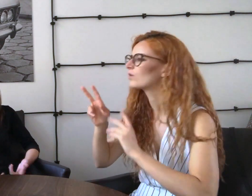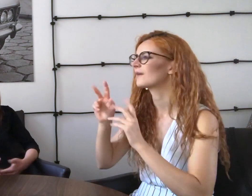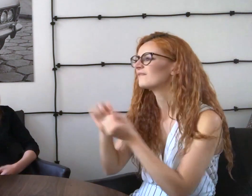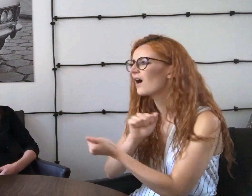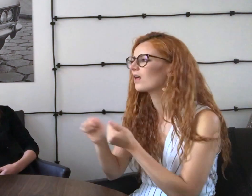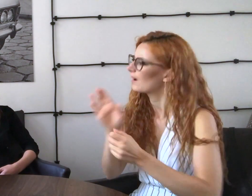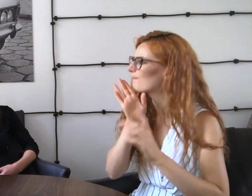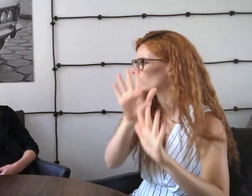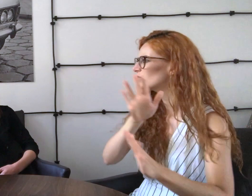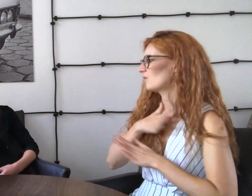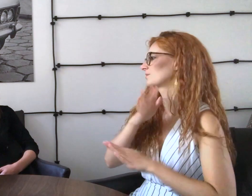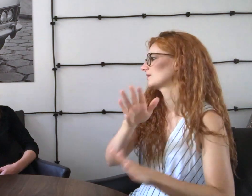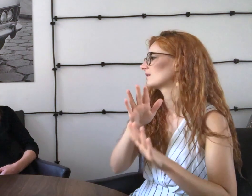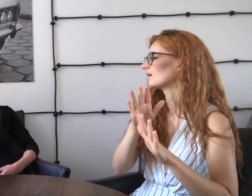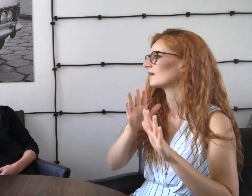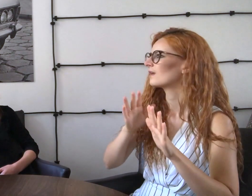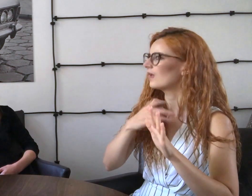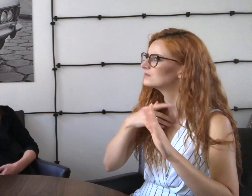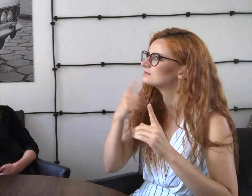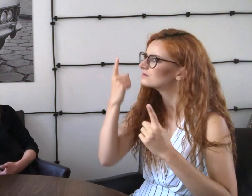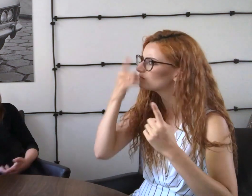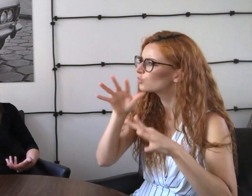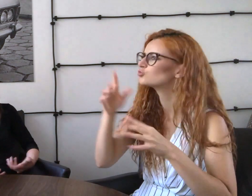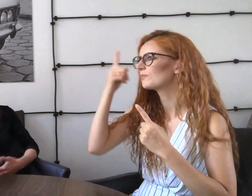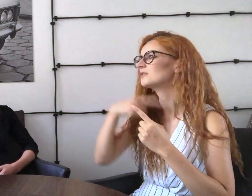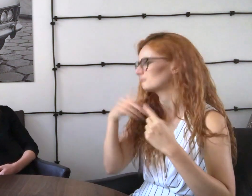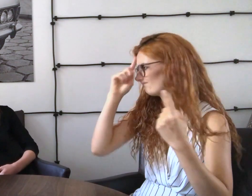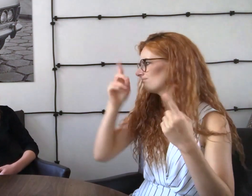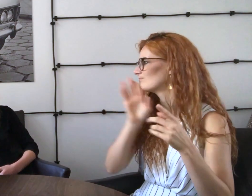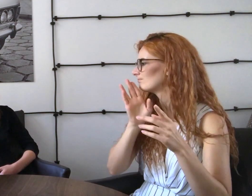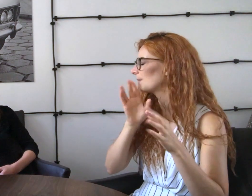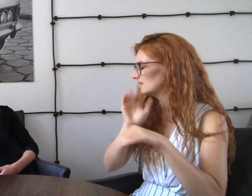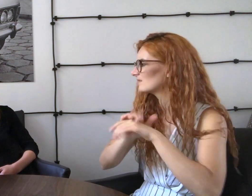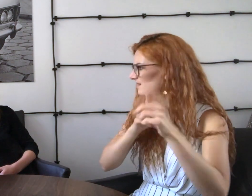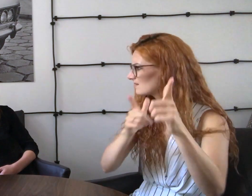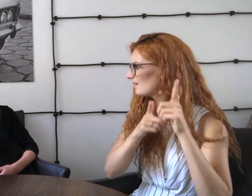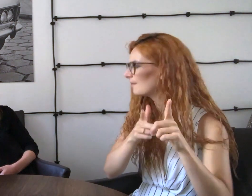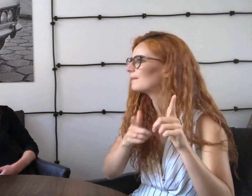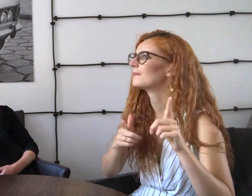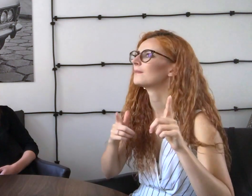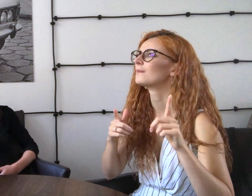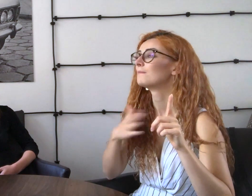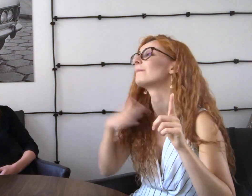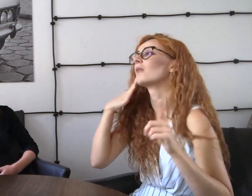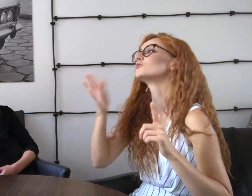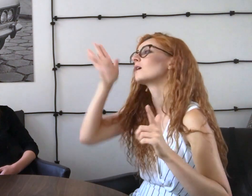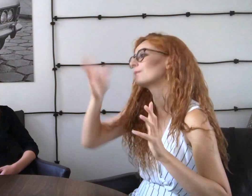dla środowiska głuchych, walka. Chciałabym i jestem, myślę, że podobna do niego. Zgadzam się z nim w tym całym myśleniu. Mam